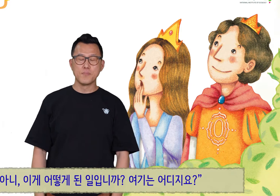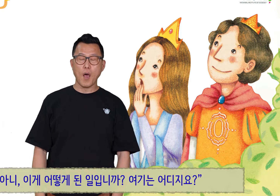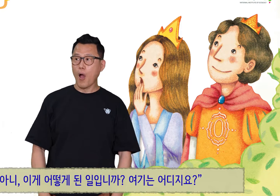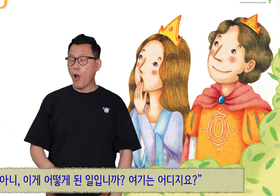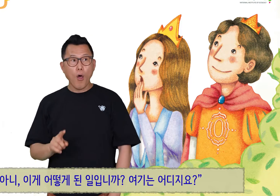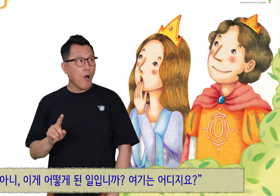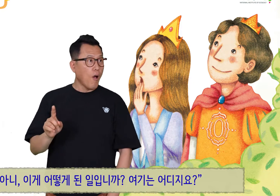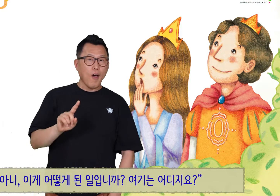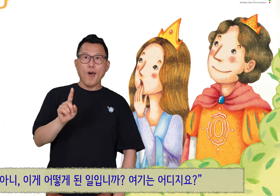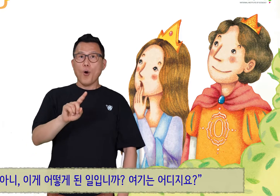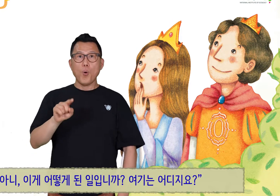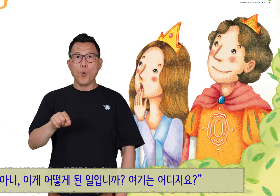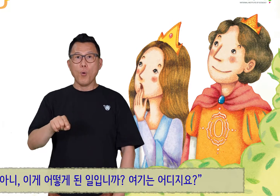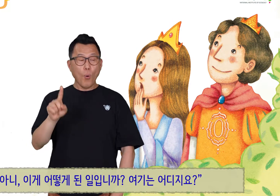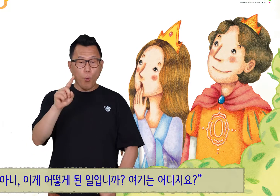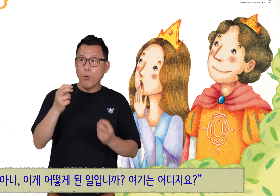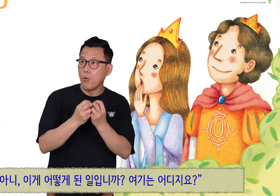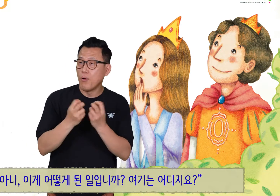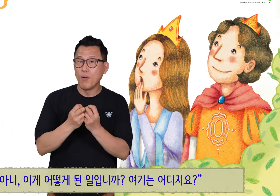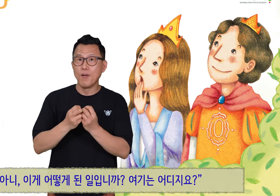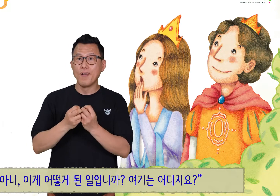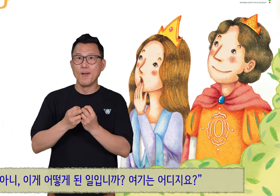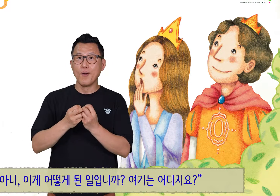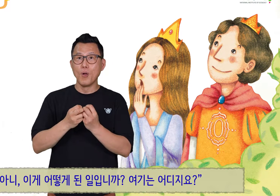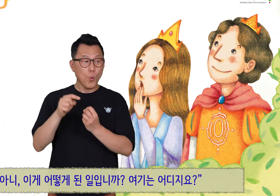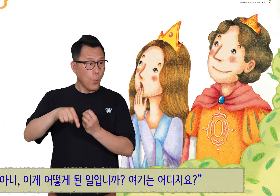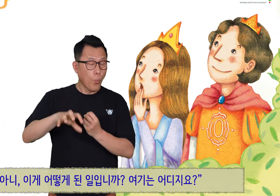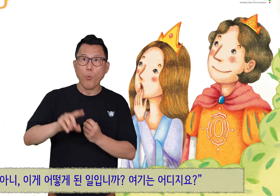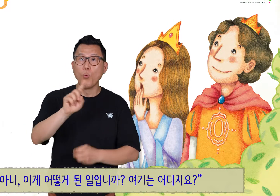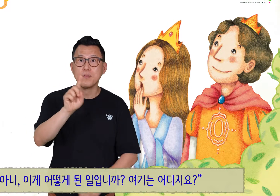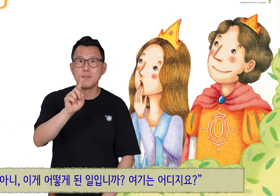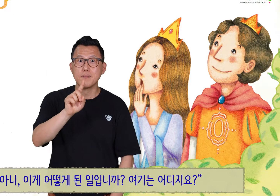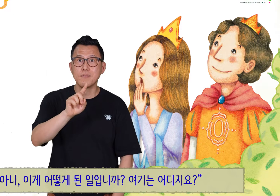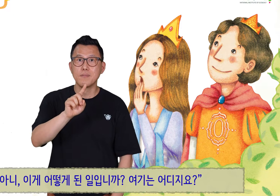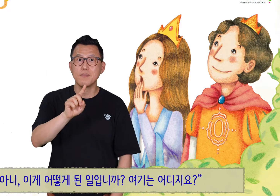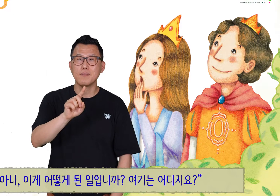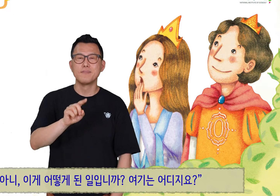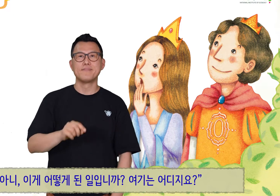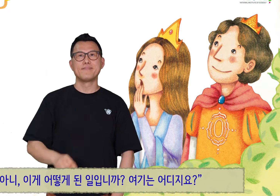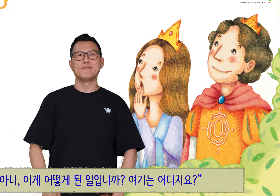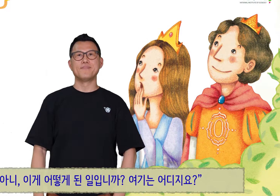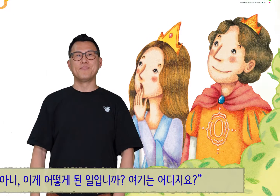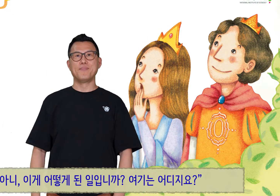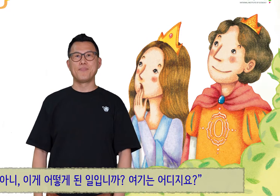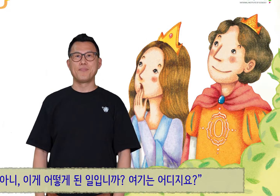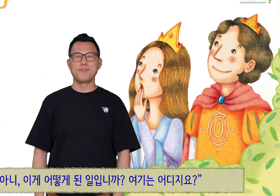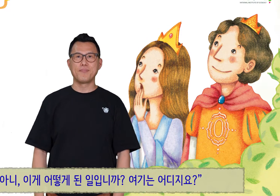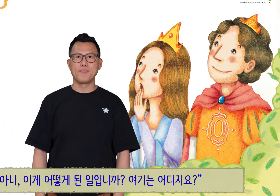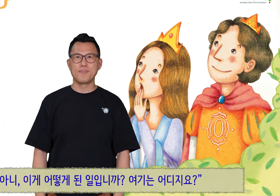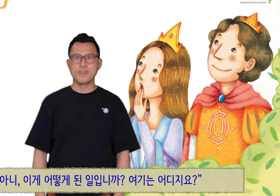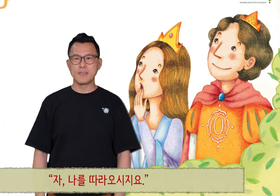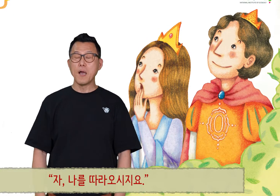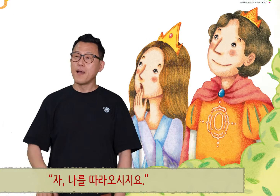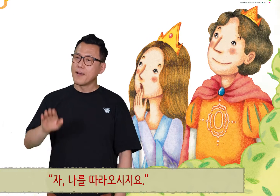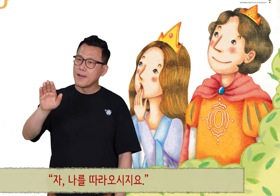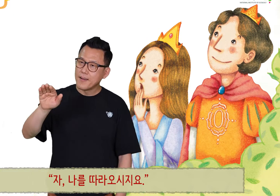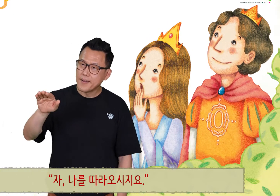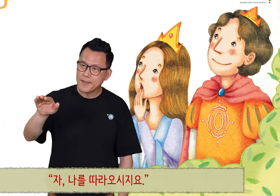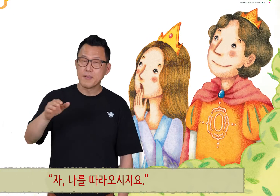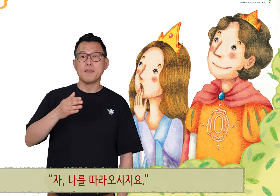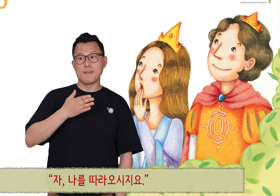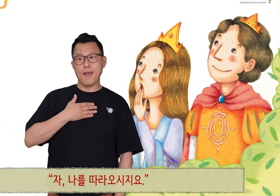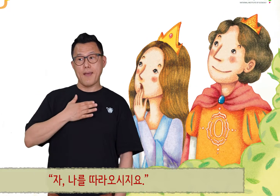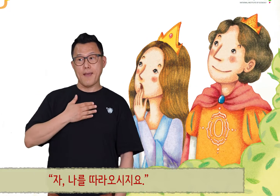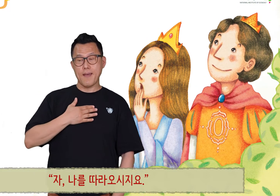아니, 이게 어떻게 된 일입니까? 여기는 어디지요? 자,